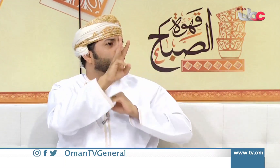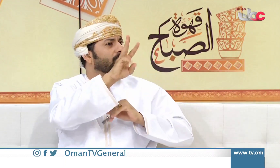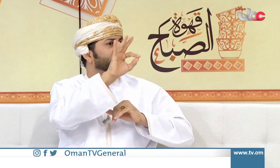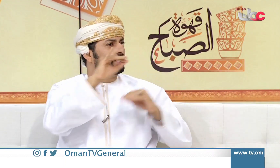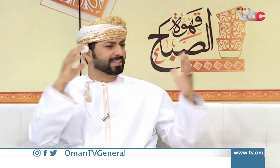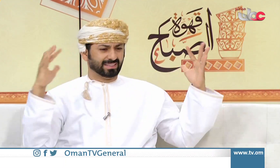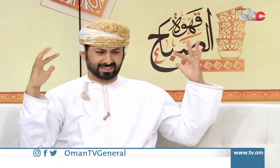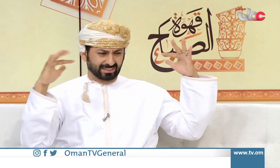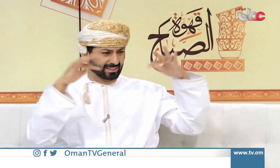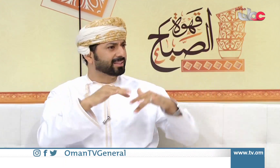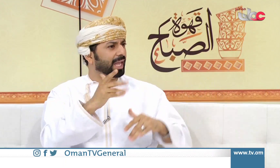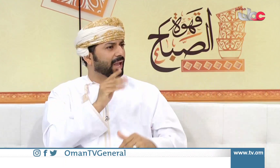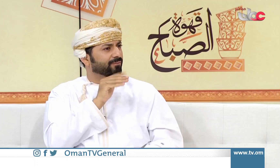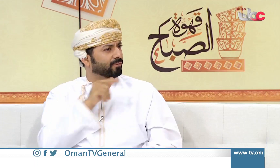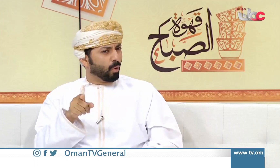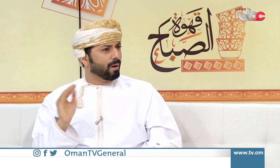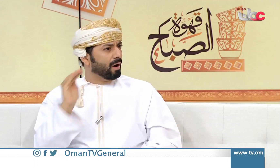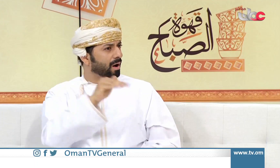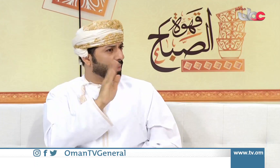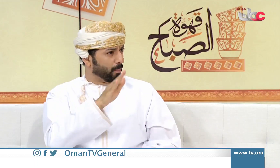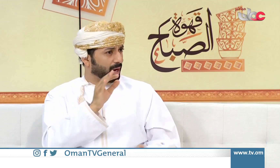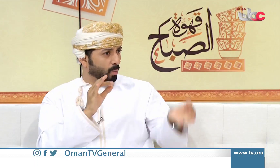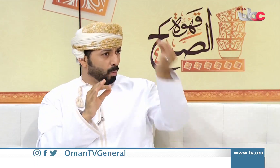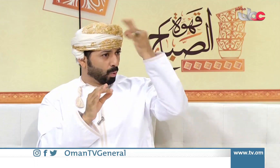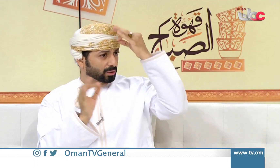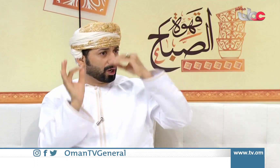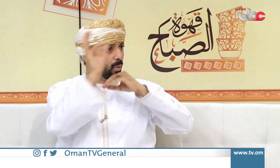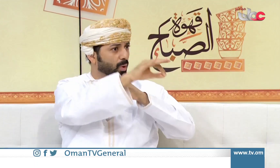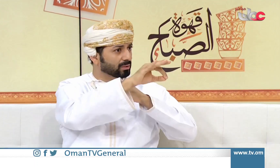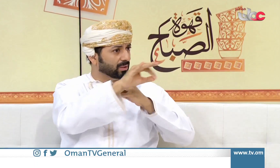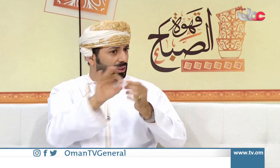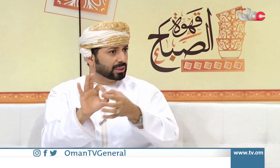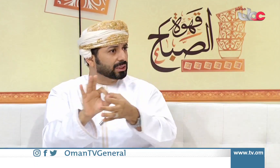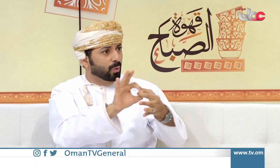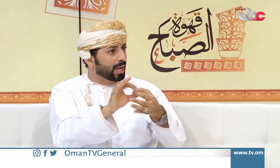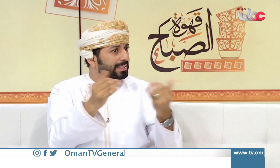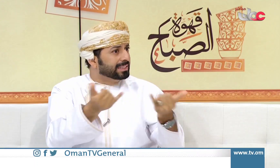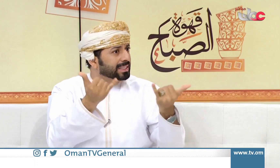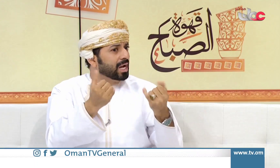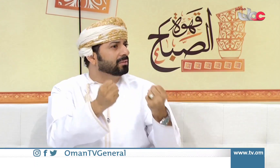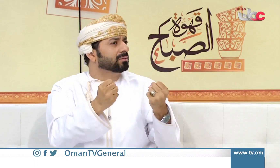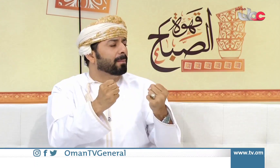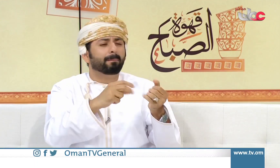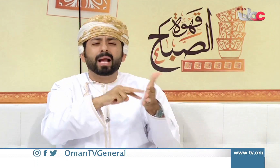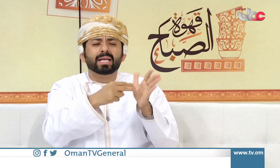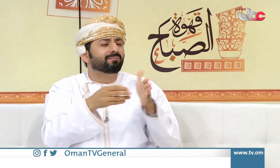الإشارة أو أيضاً الاتحاد الدولي الذي يعمل على إيصال المعلومة وأيضاً التواصل